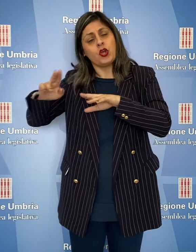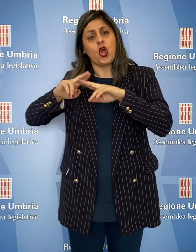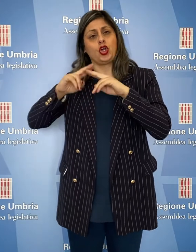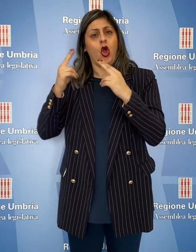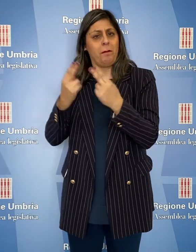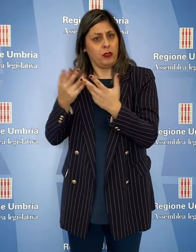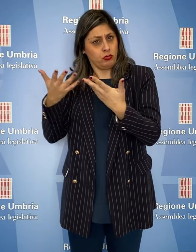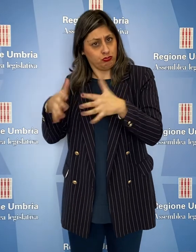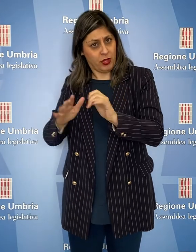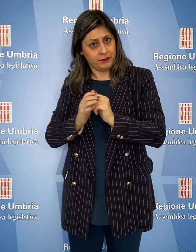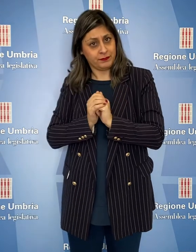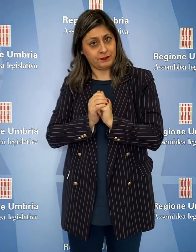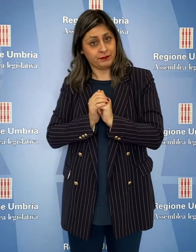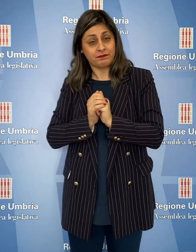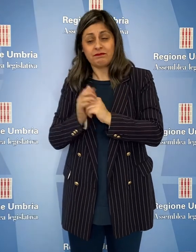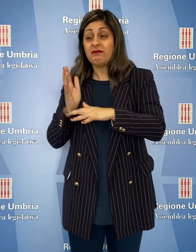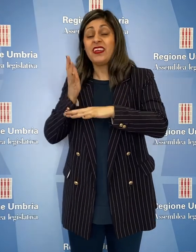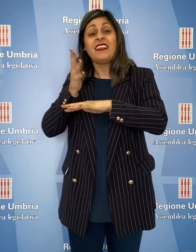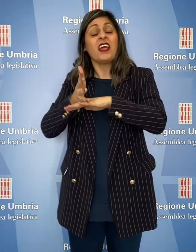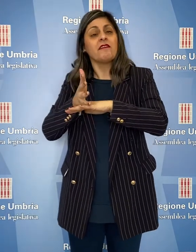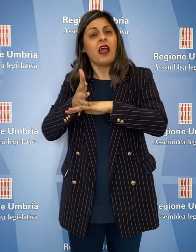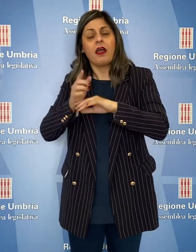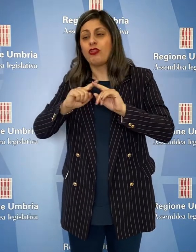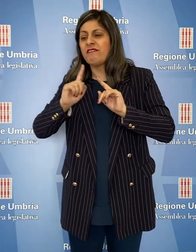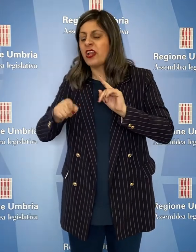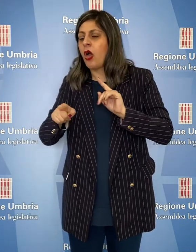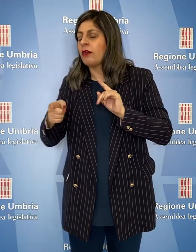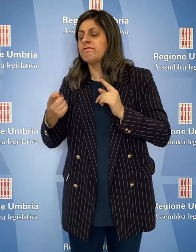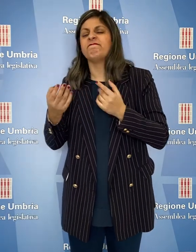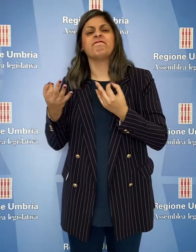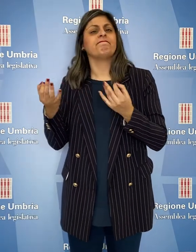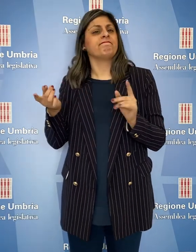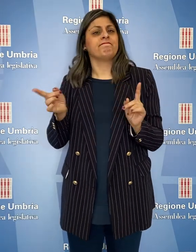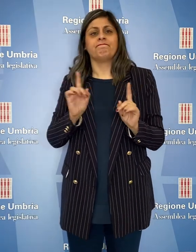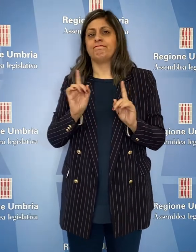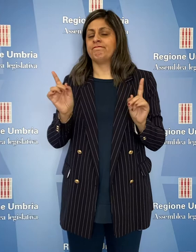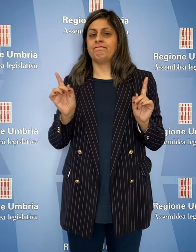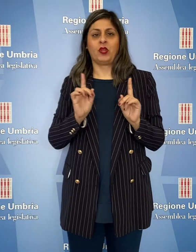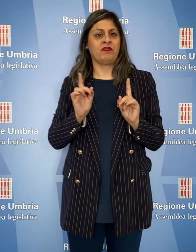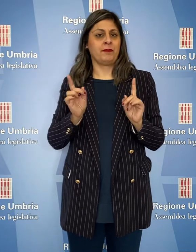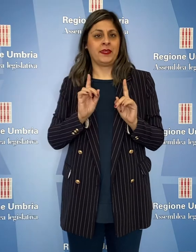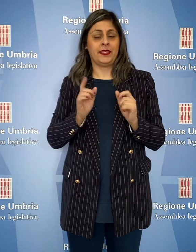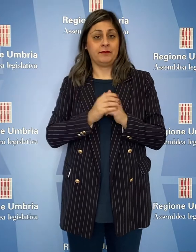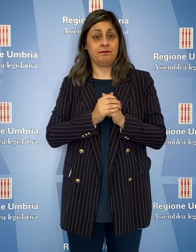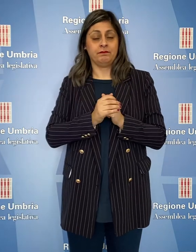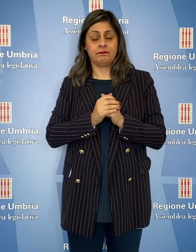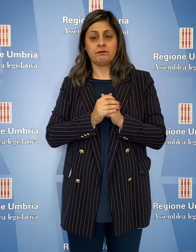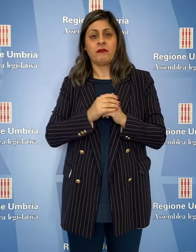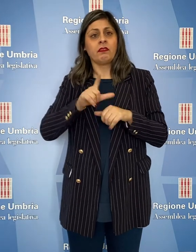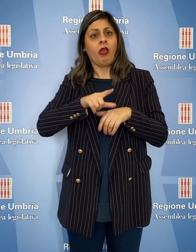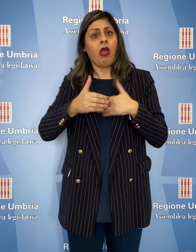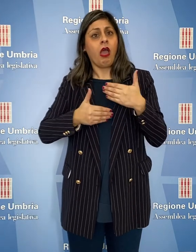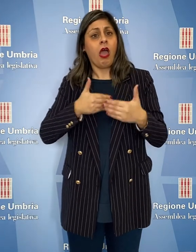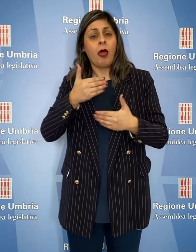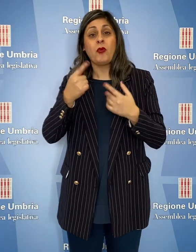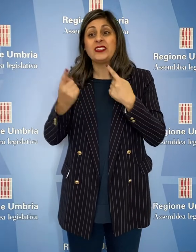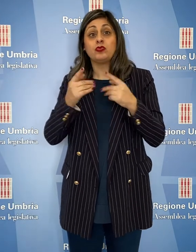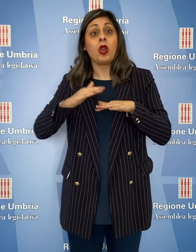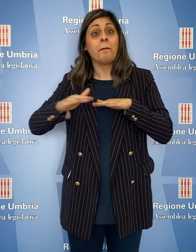rifacimento completo. L'intervento non è però risultato idoneo. Nel frattempo si sono aggravate le